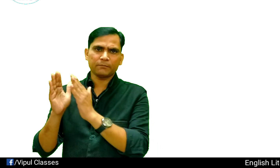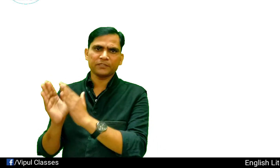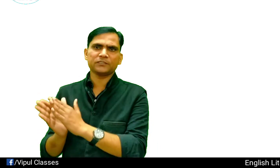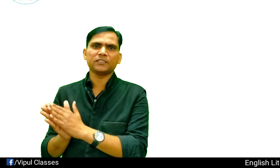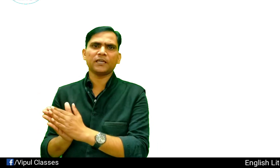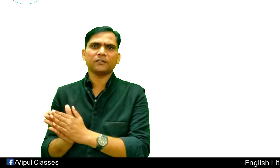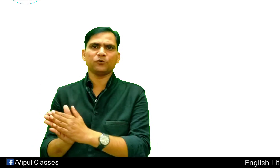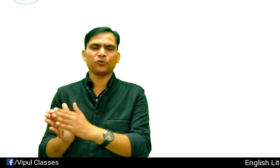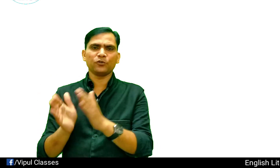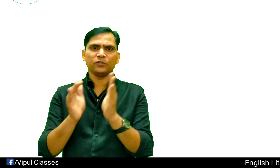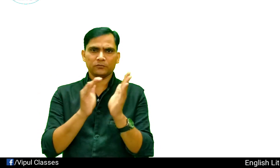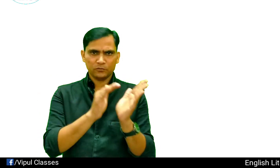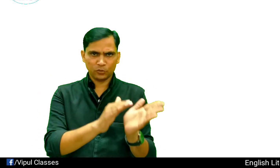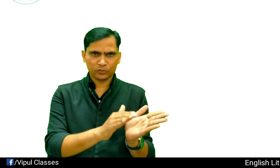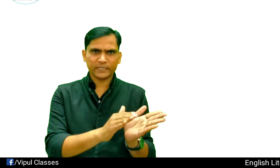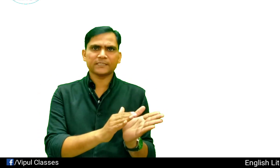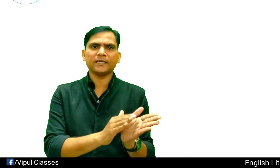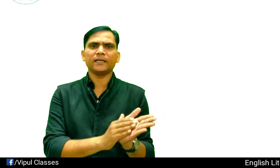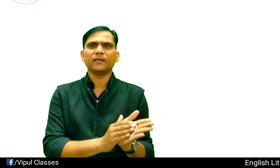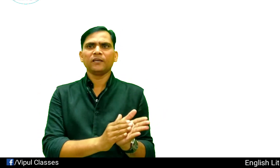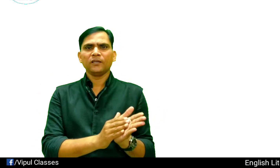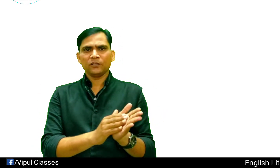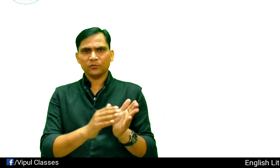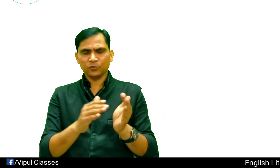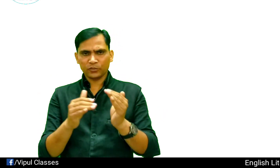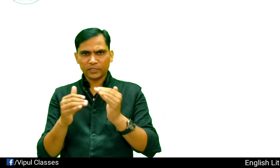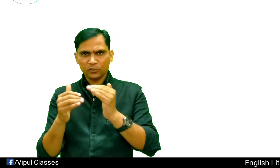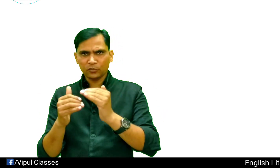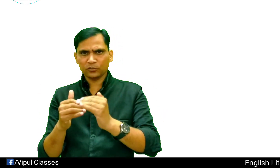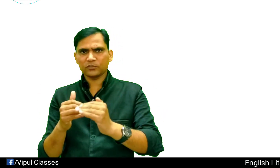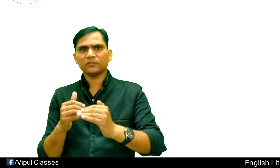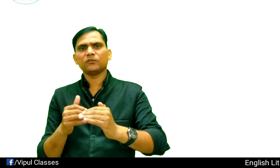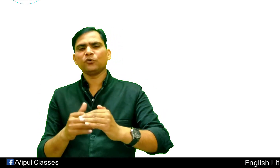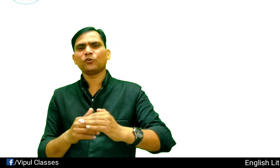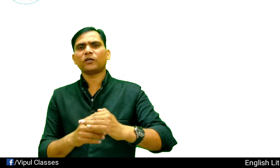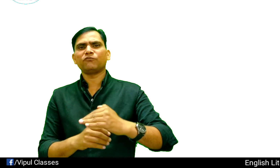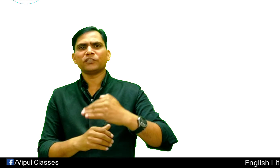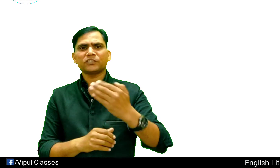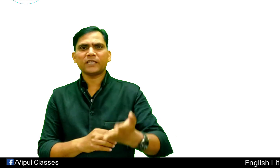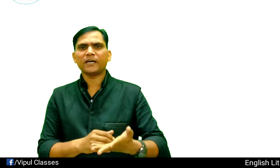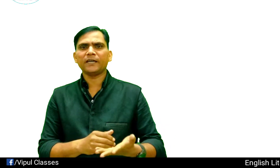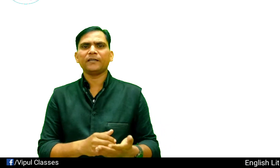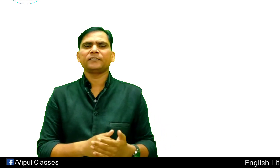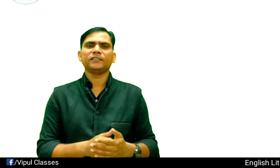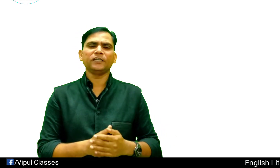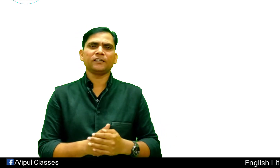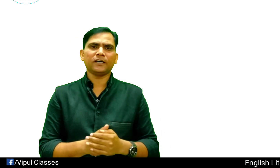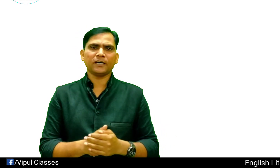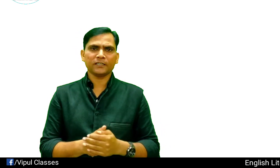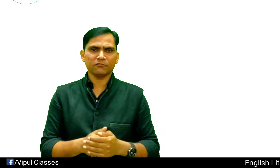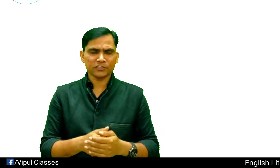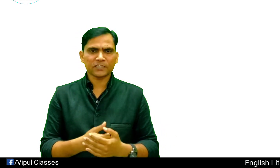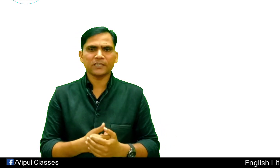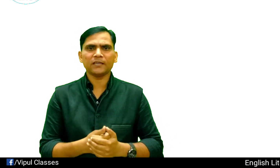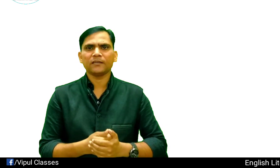कहां पर स्थित है फुर लोग कैसे है कुर के मैं लोगोंकां कatically लगों का क्या है यनि कहां के वरंस्ग है